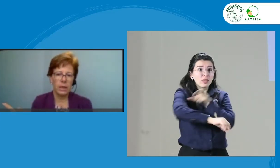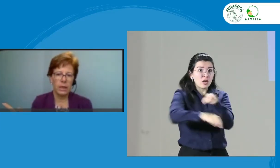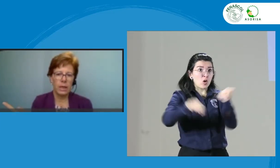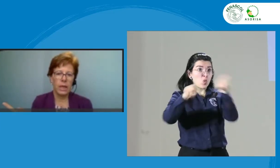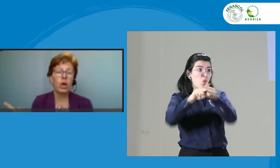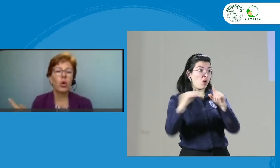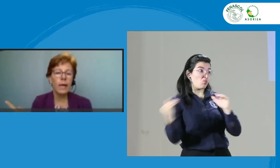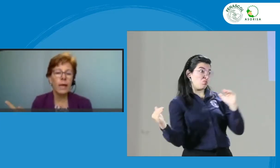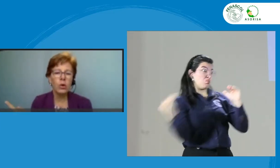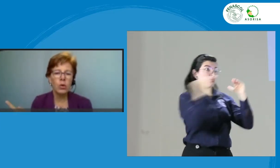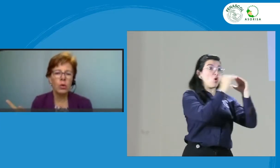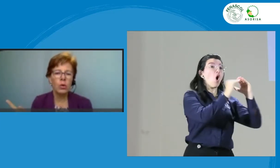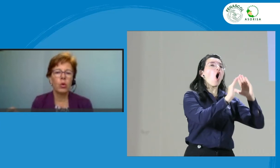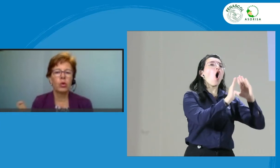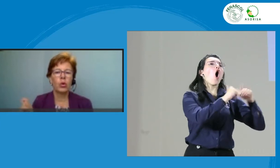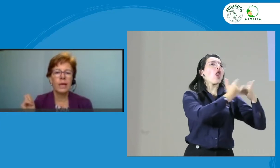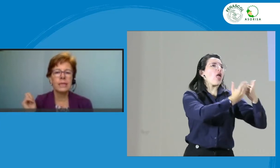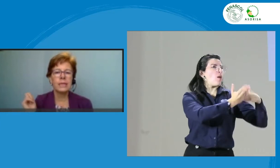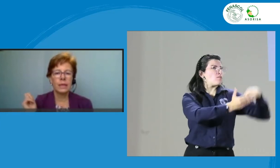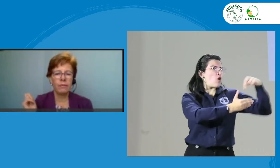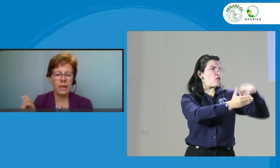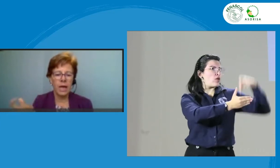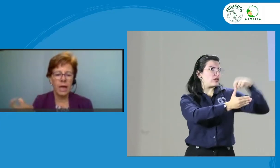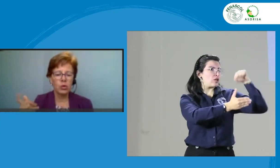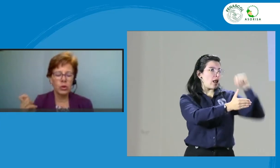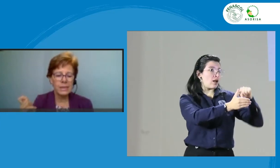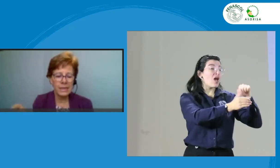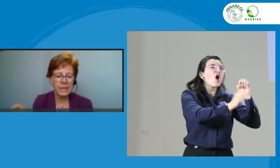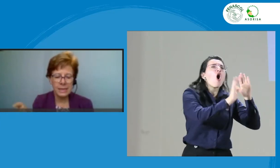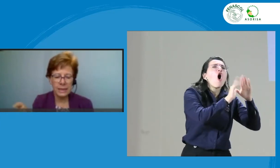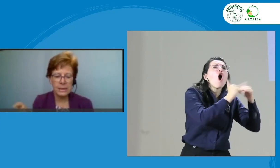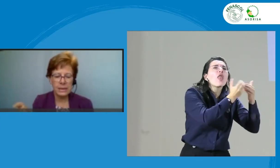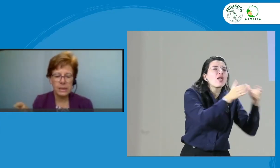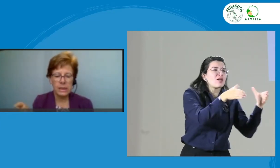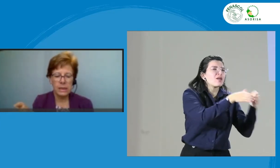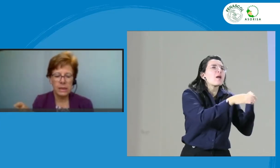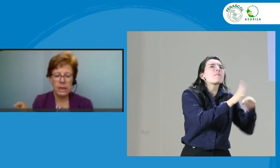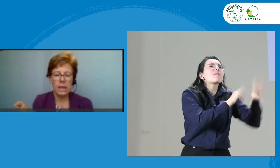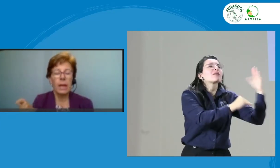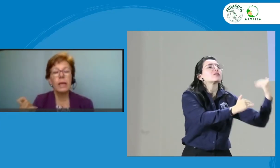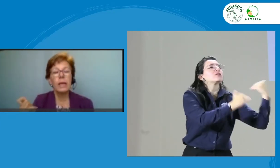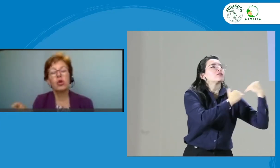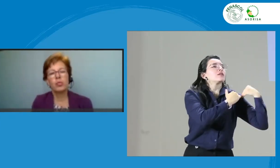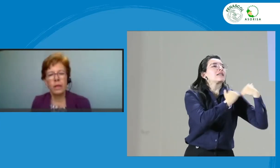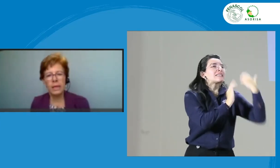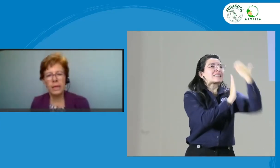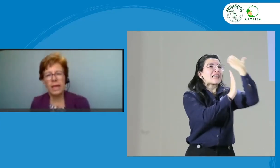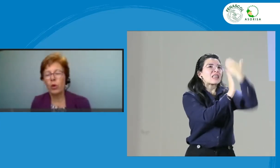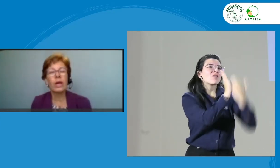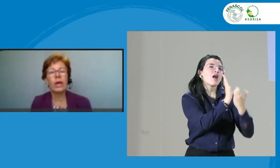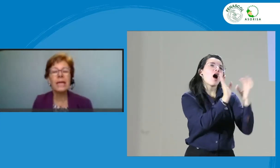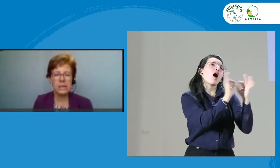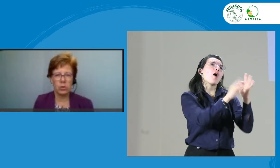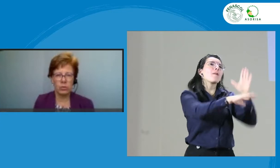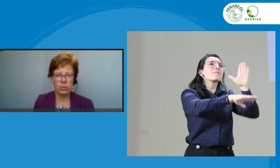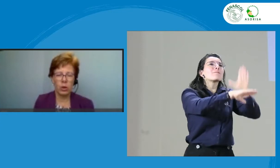El colegio otorga certificados o licencias y los puede quitar o registros, mejor,